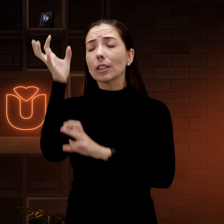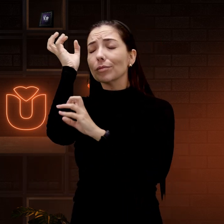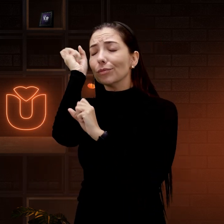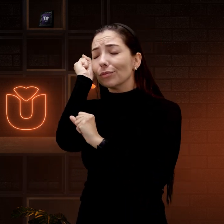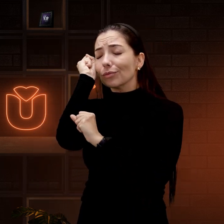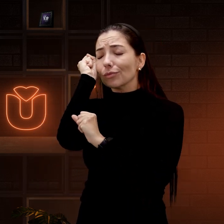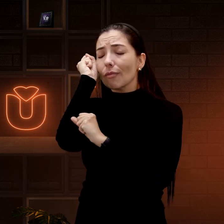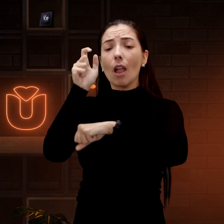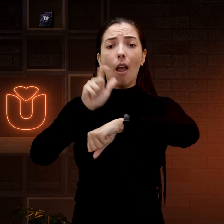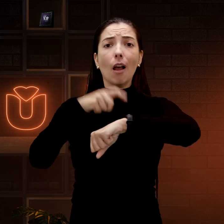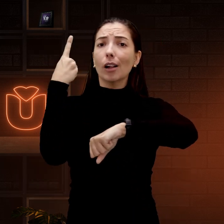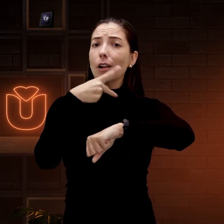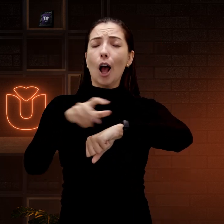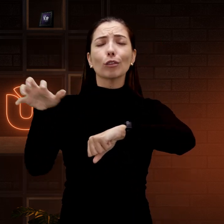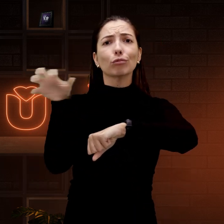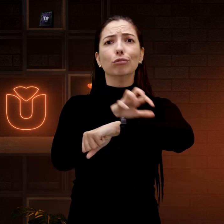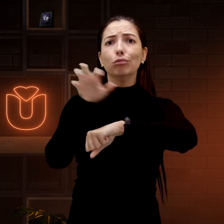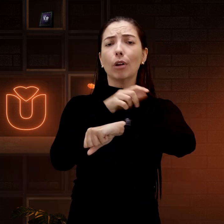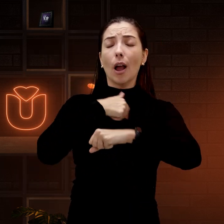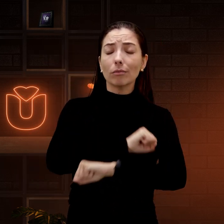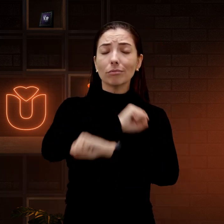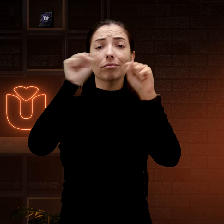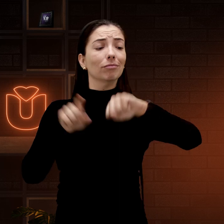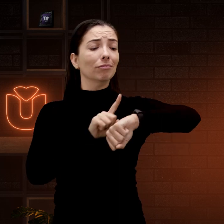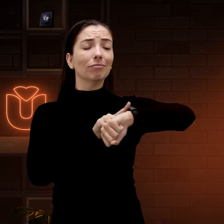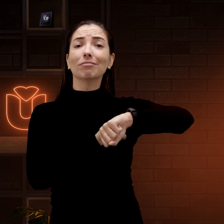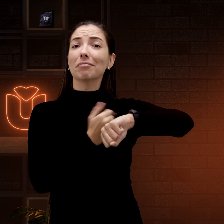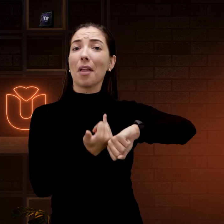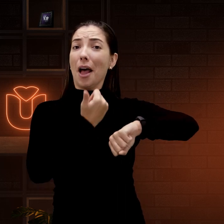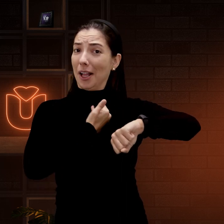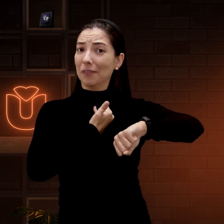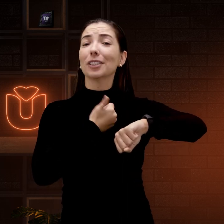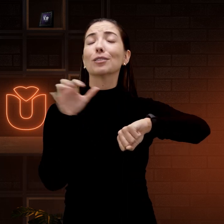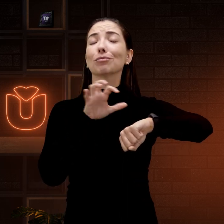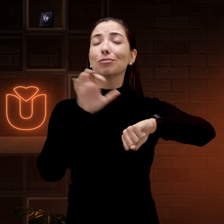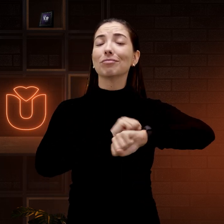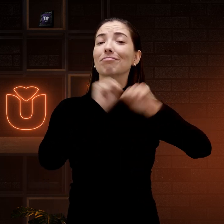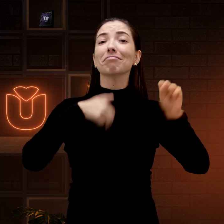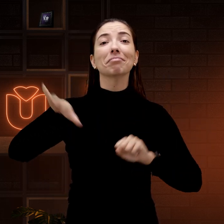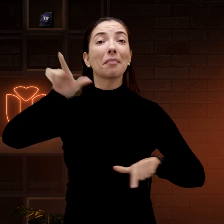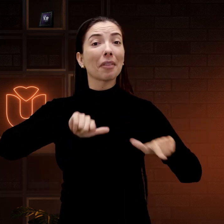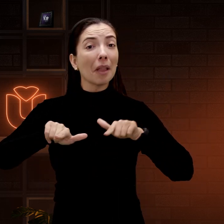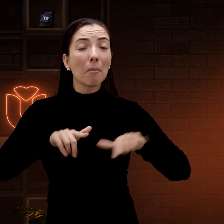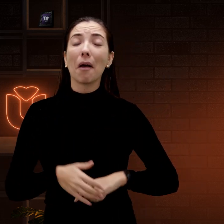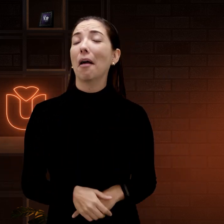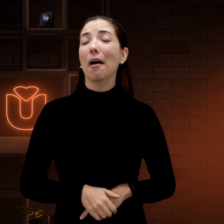durmo, e no momento de acordar, ele vibra, eu sinto a vibração e me avisa que é a hora de ir para o trabalho,